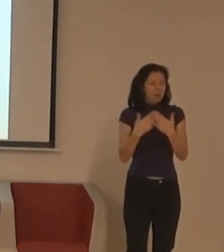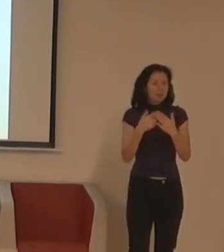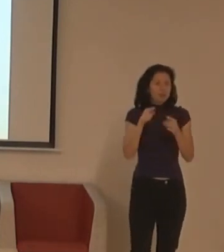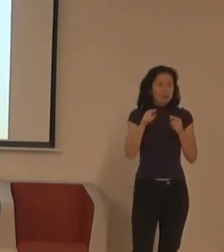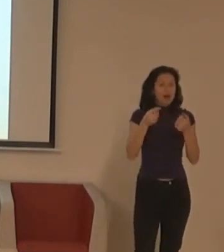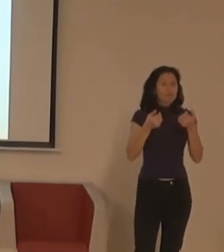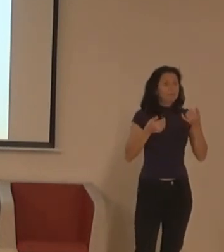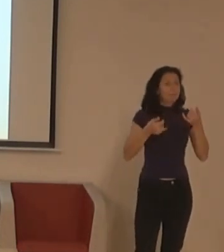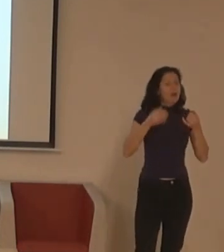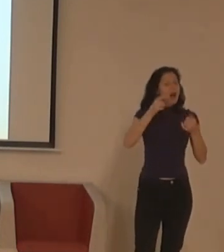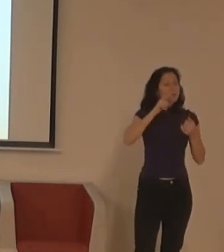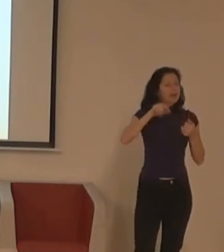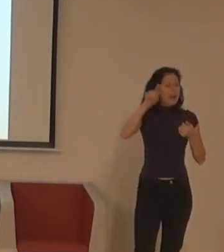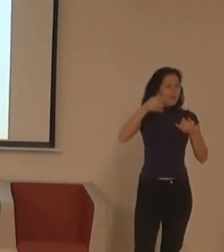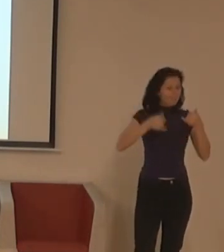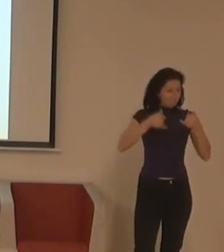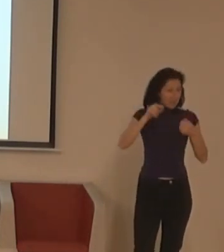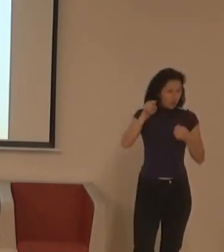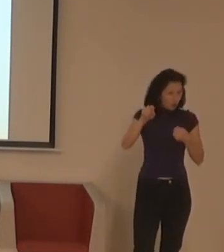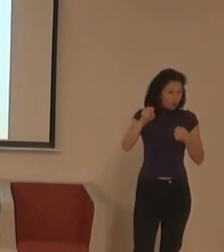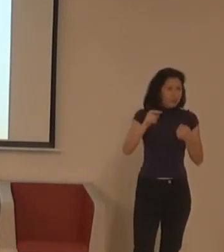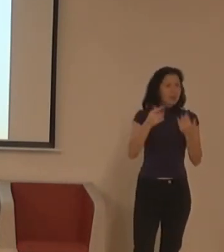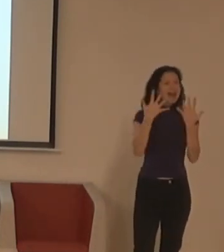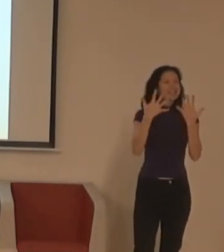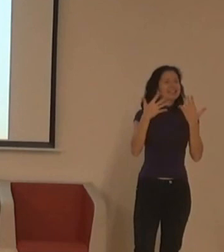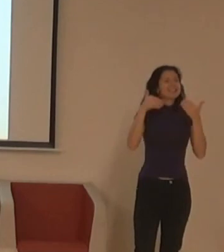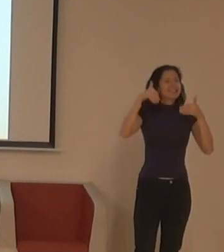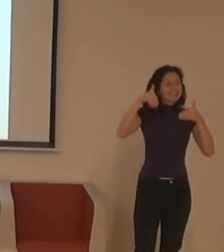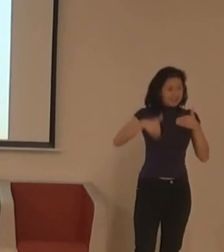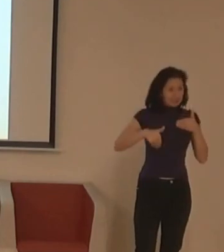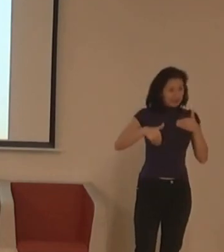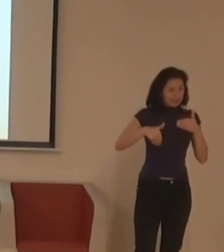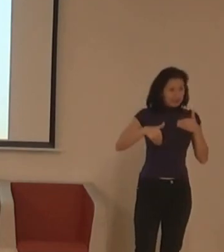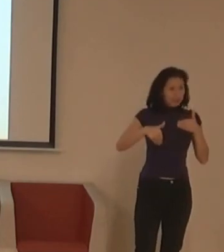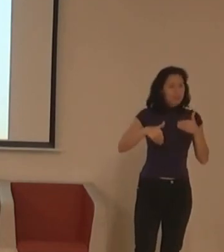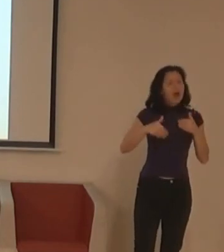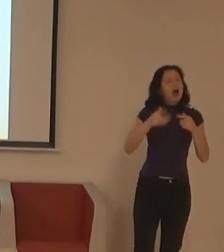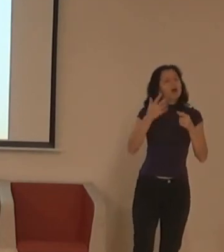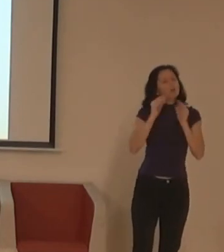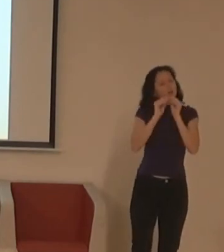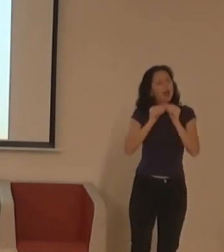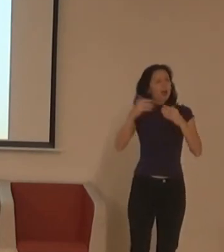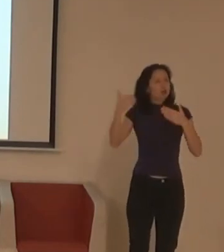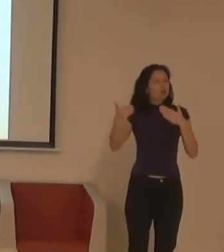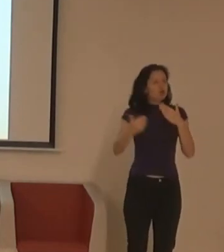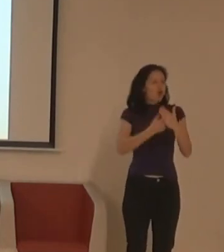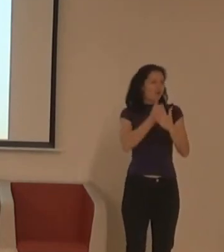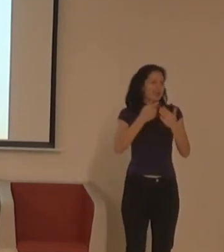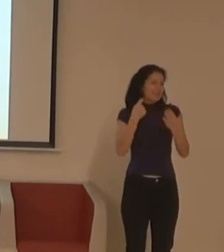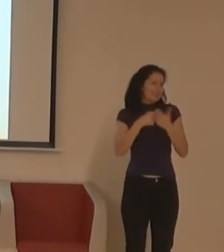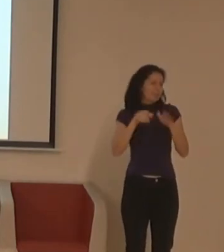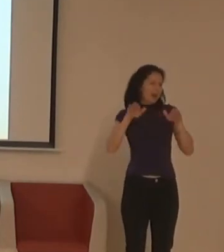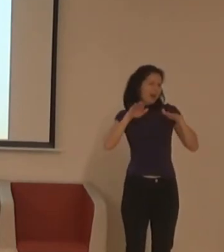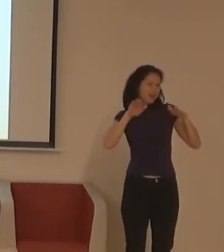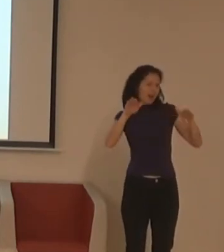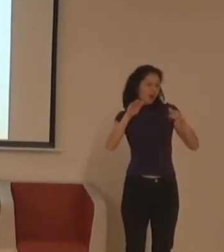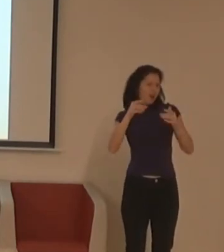stíhačka a ani jedna z těch 10 000 amerických pilotů úplně nevyhovovala. Protože